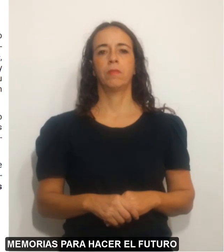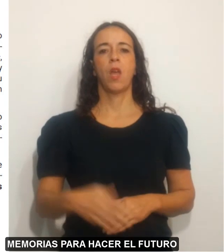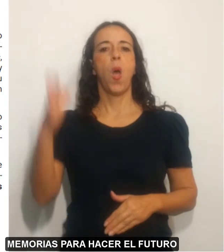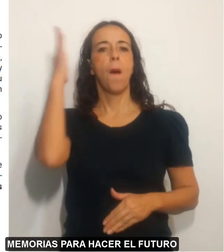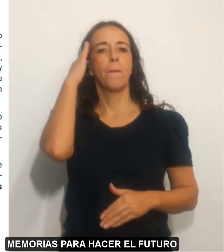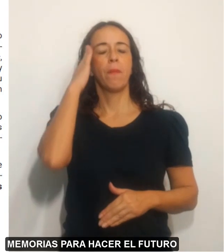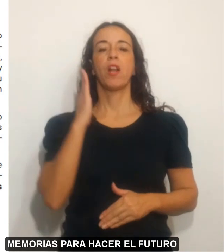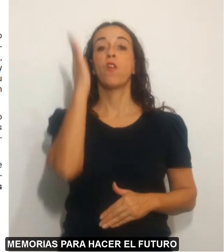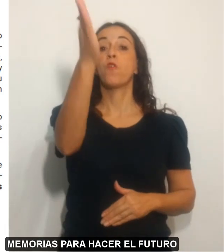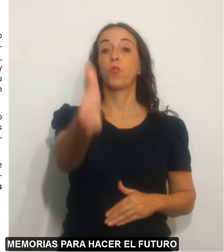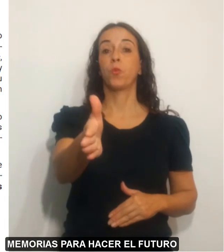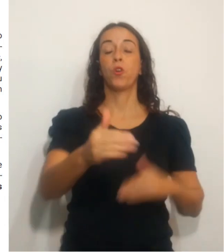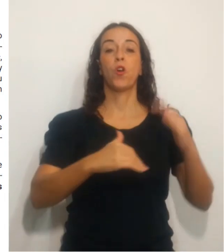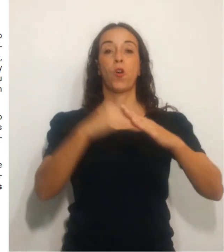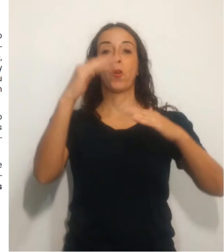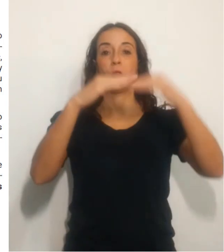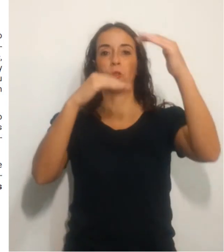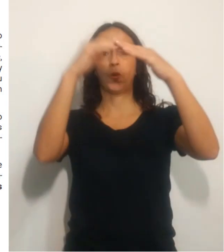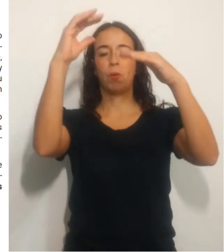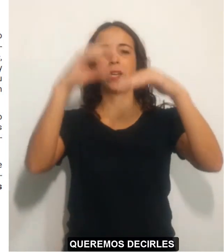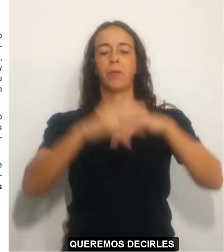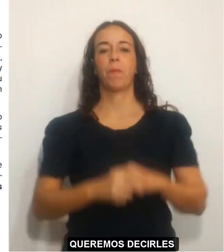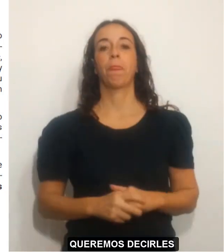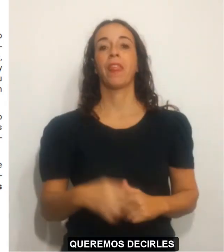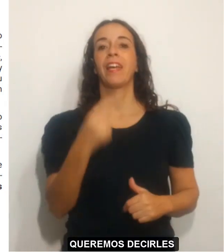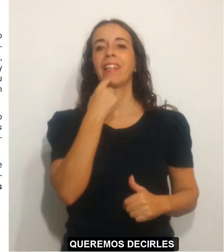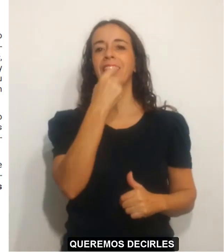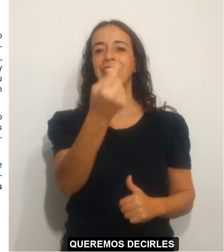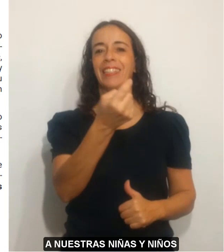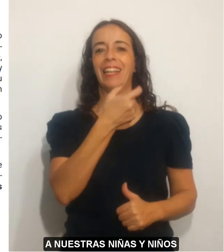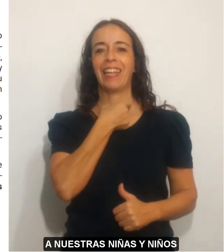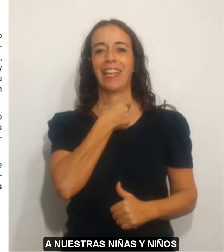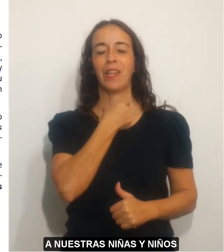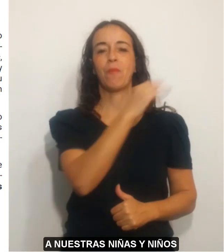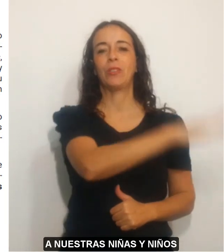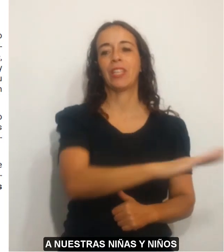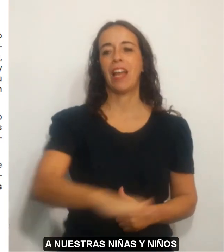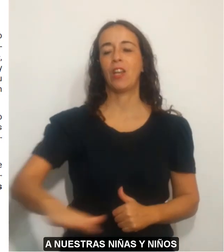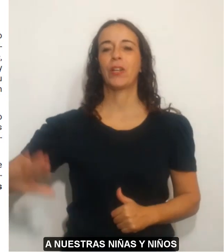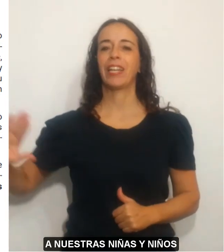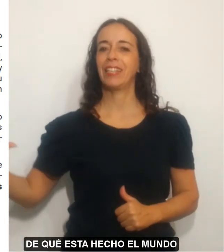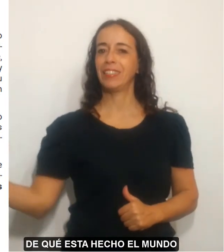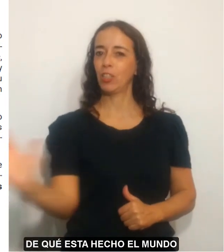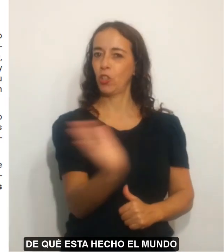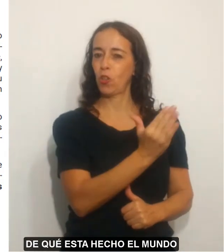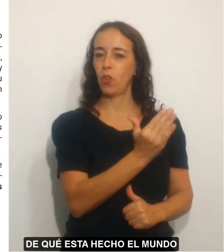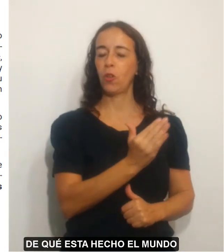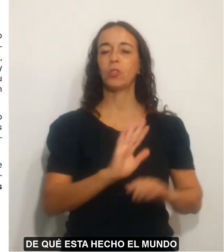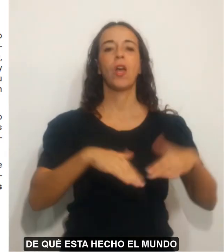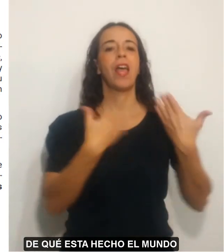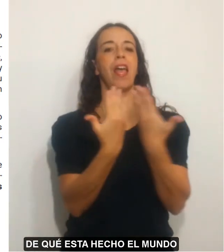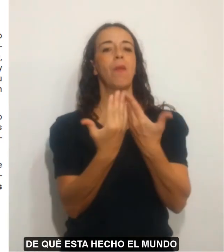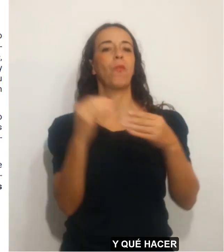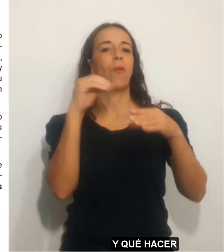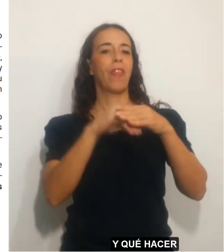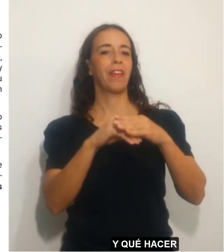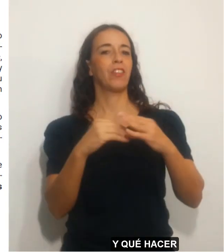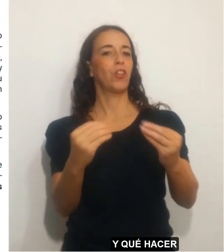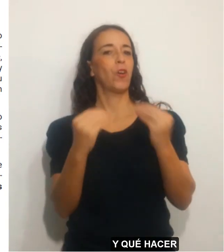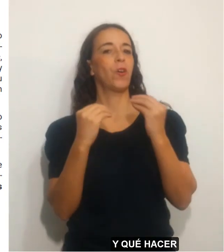Memorias para hacer el futuro. Queremos decirles a nuestras niñas y niños de qué está hecho el mundo.